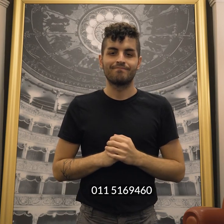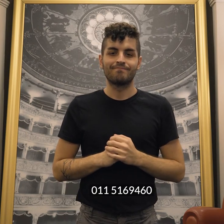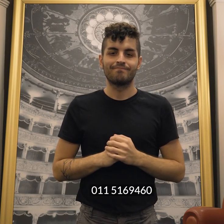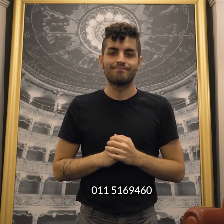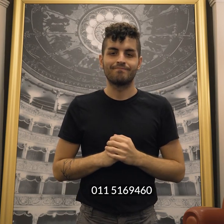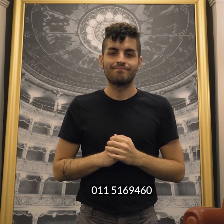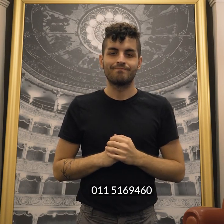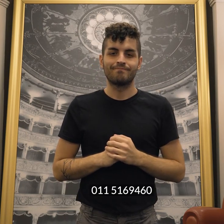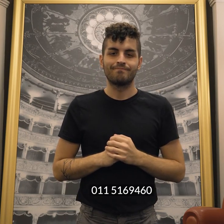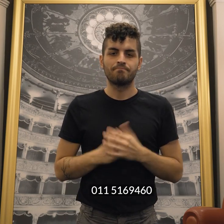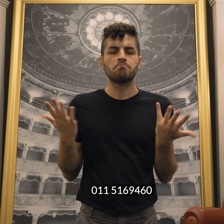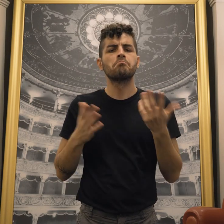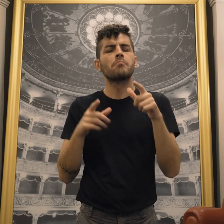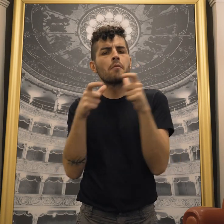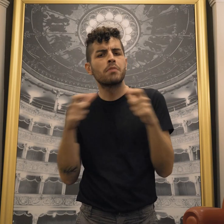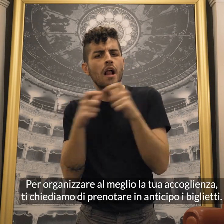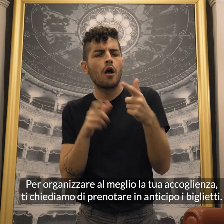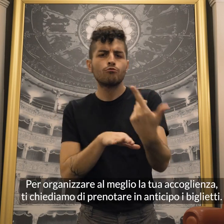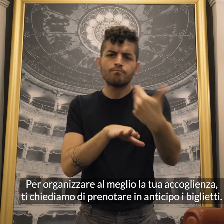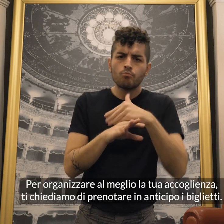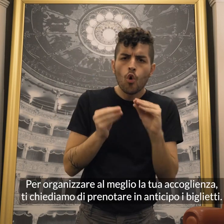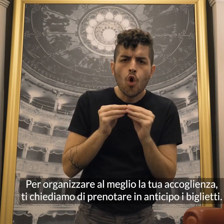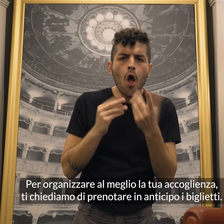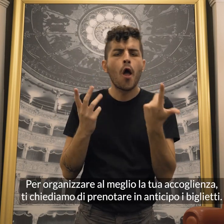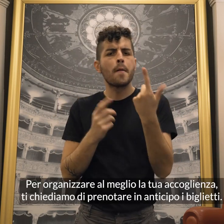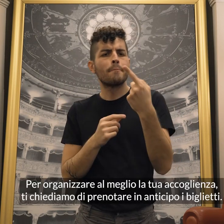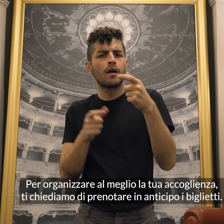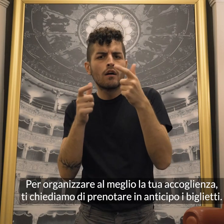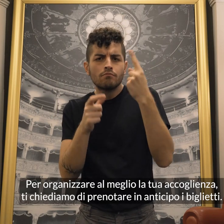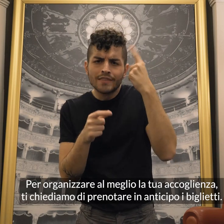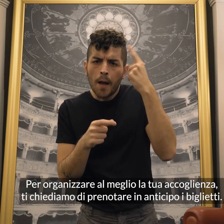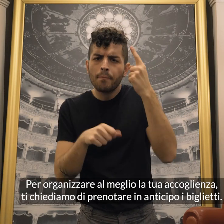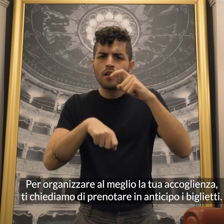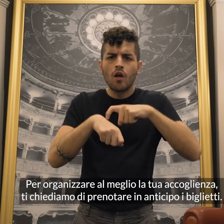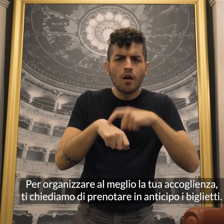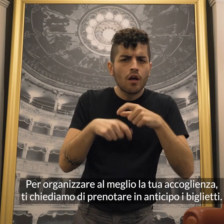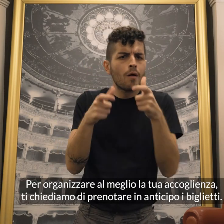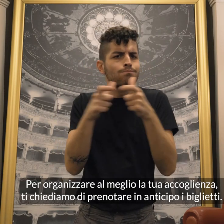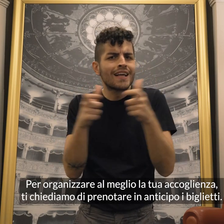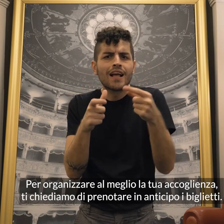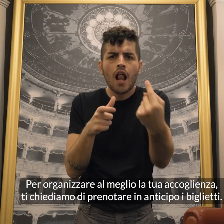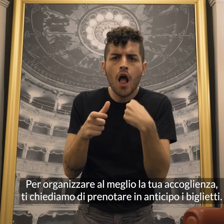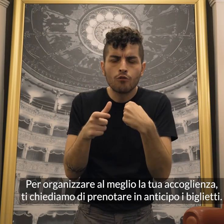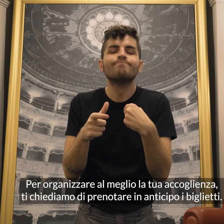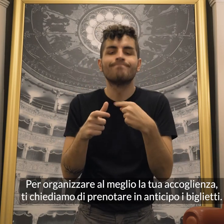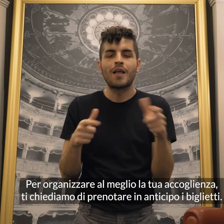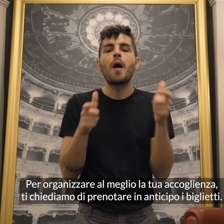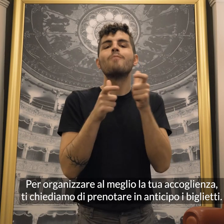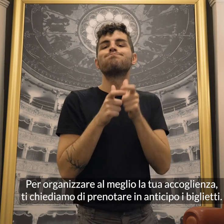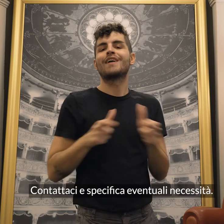460 Per organizzare al meglio la tua accoglienza ti chiediamo di prenotare in anticipo i biglietti.